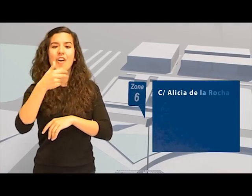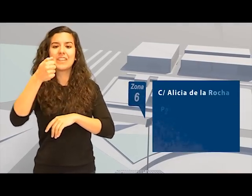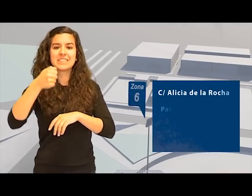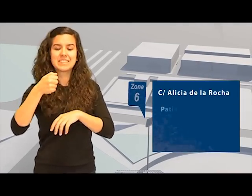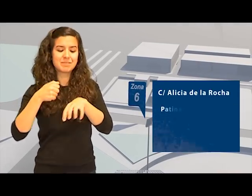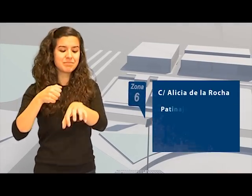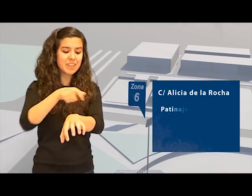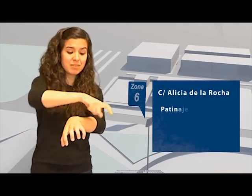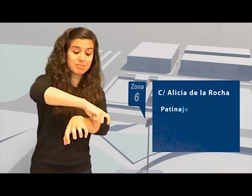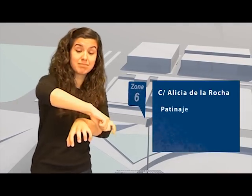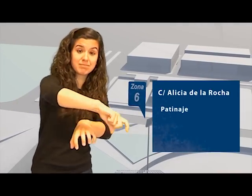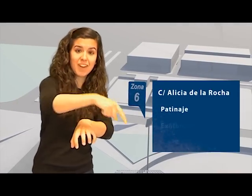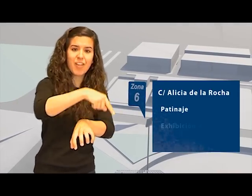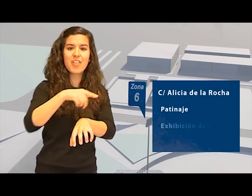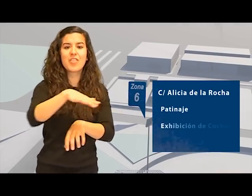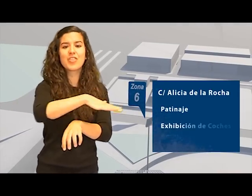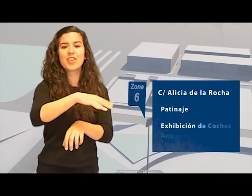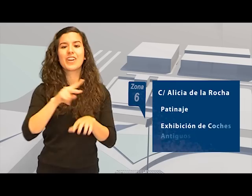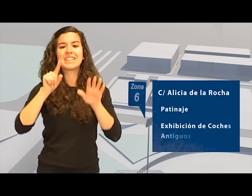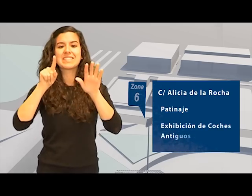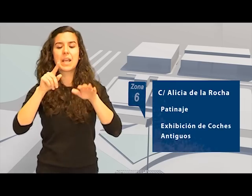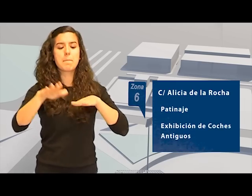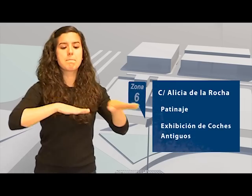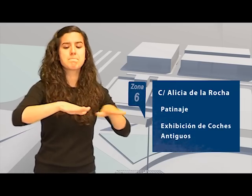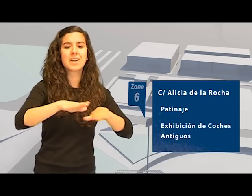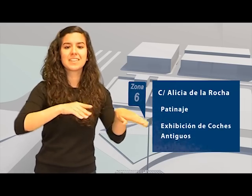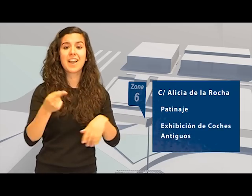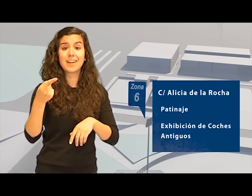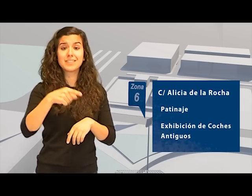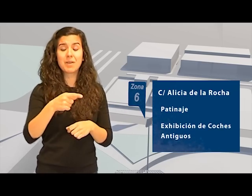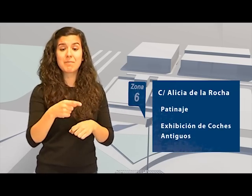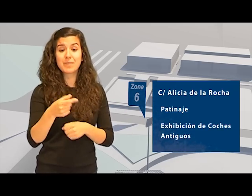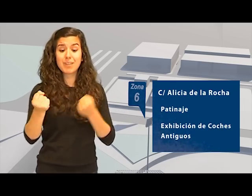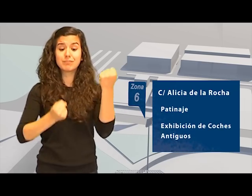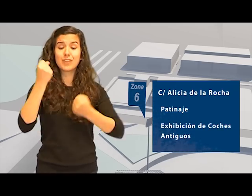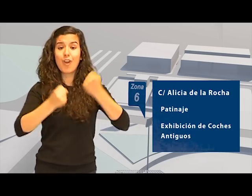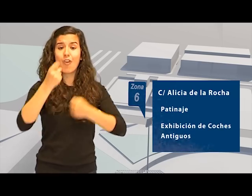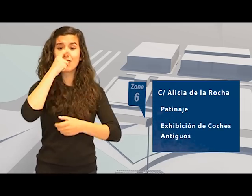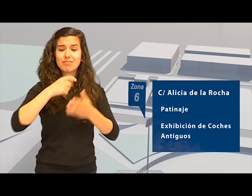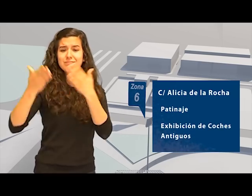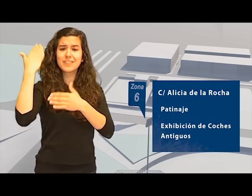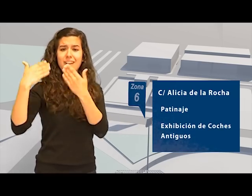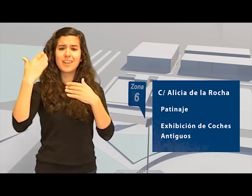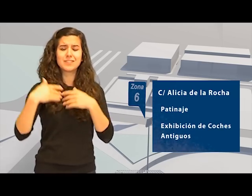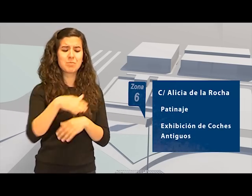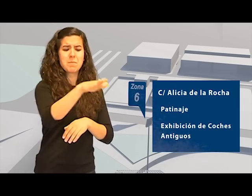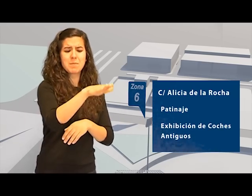6, paralela al Estadio de Atletismo, se realizarán actividades de patinaje y se podrá contemplar una exhibición de coches